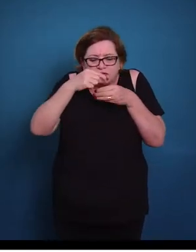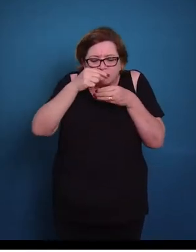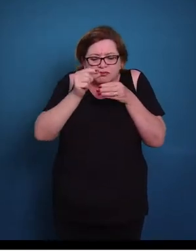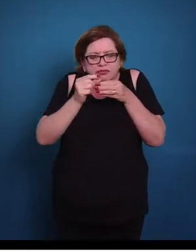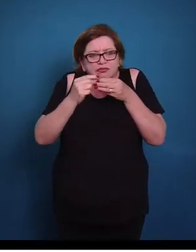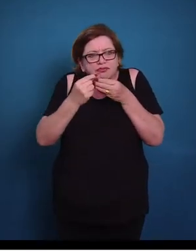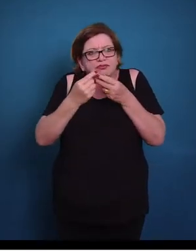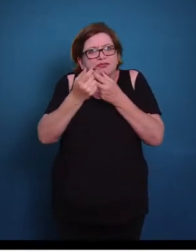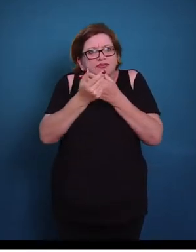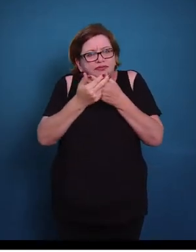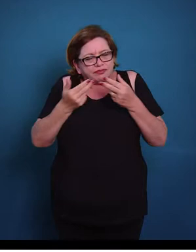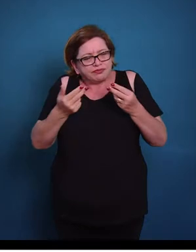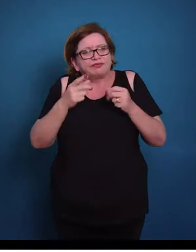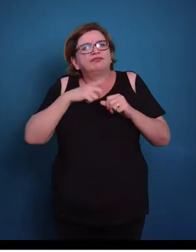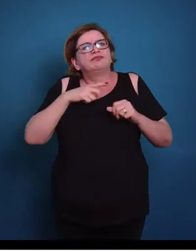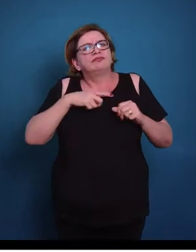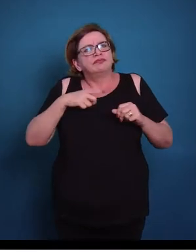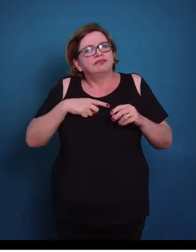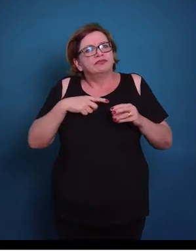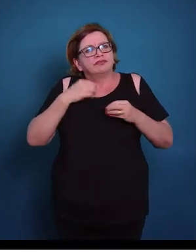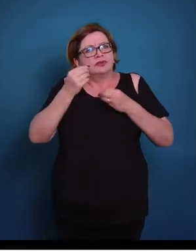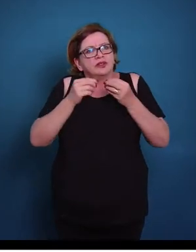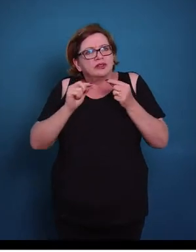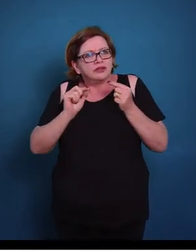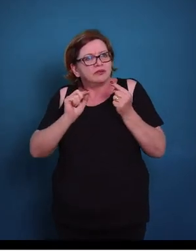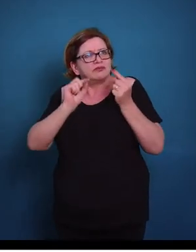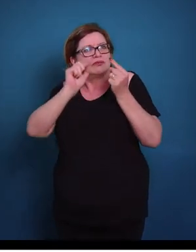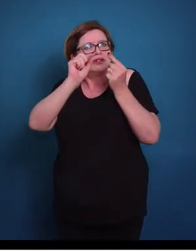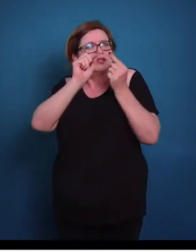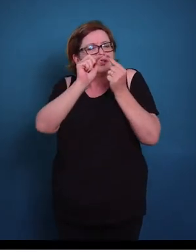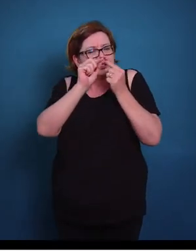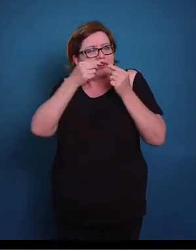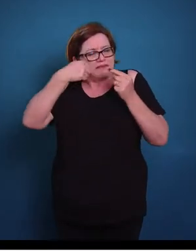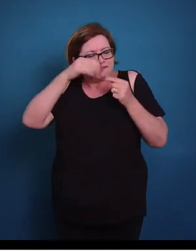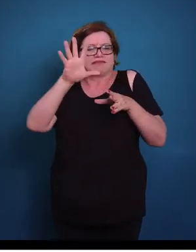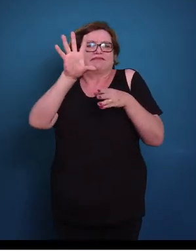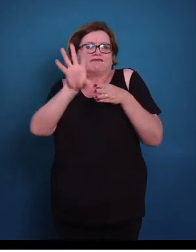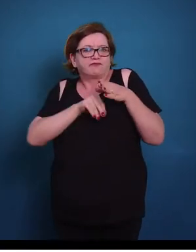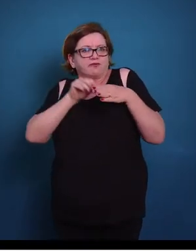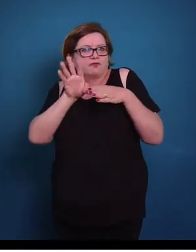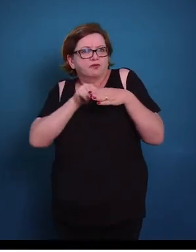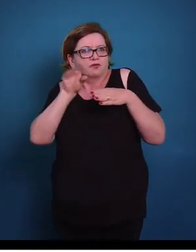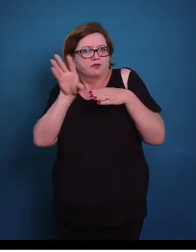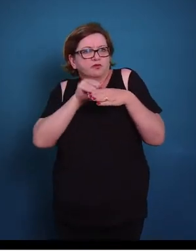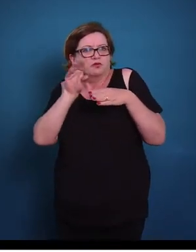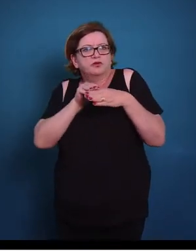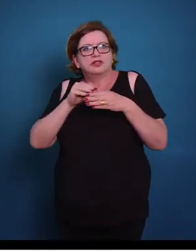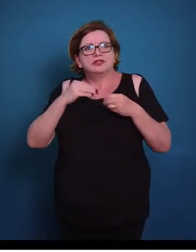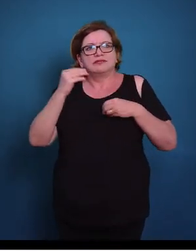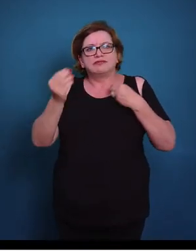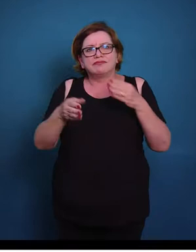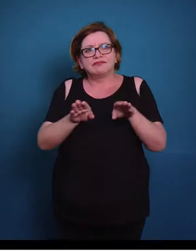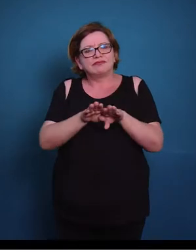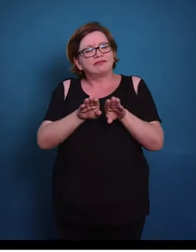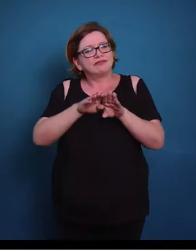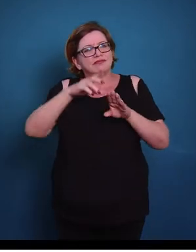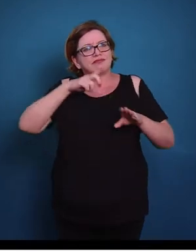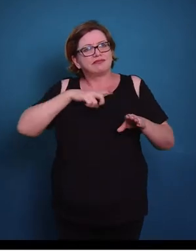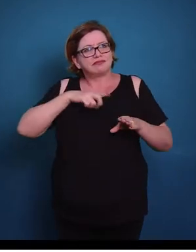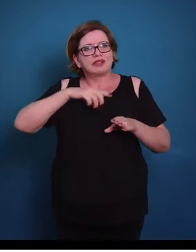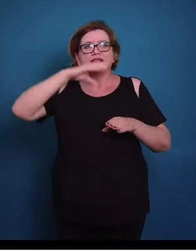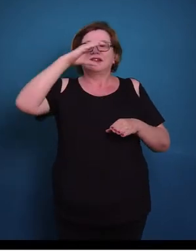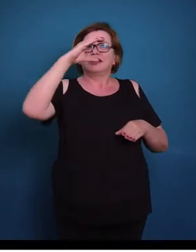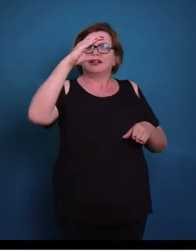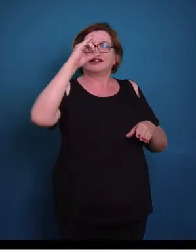Então a principal objetivo aqui é aumentar a área de absorção. Nós também podemos ter cílios. Então aqui é uma estrutura